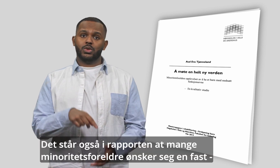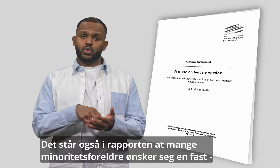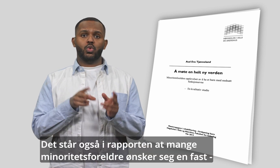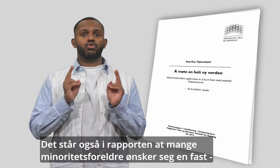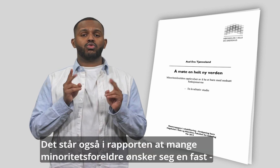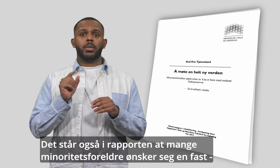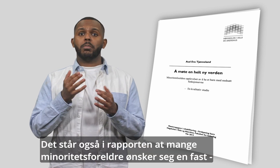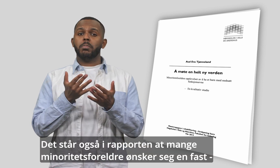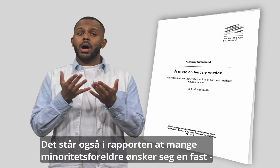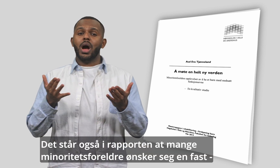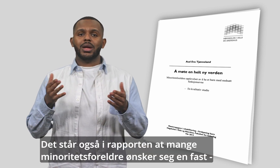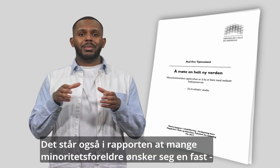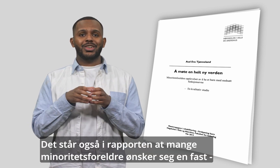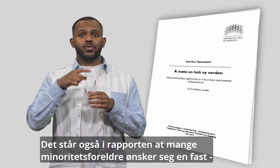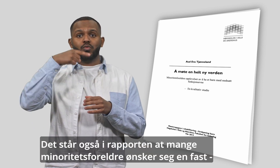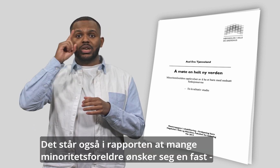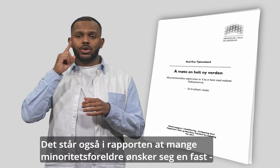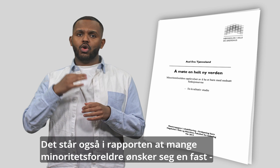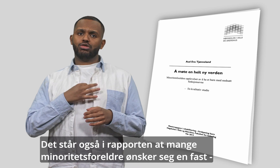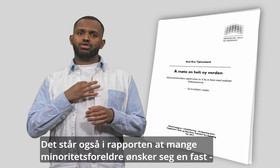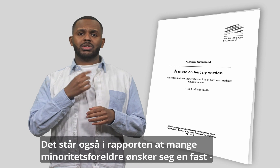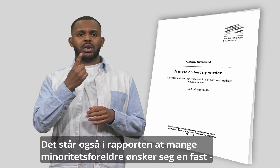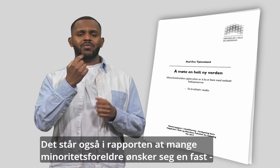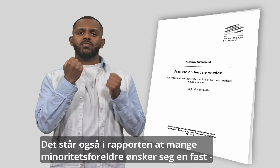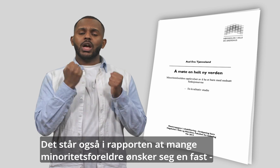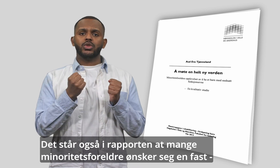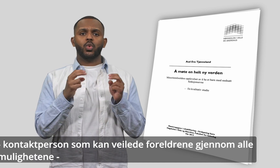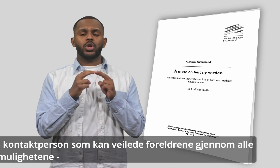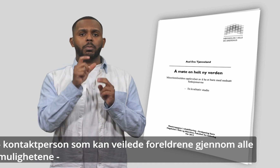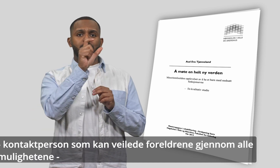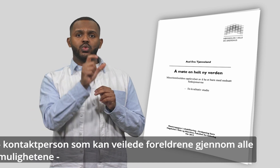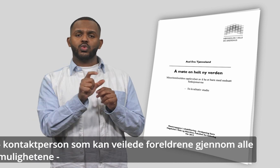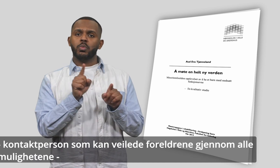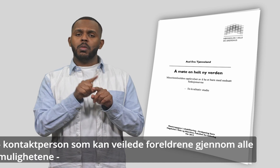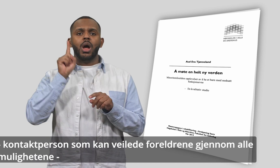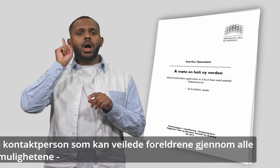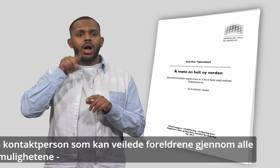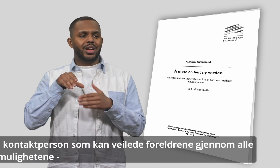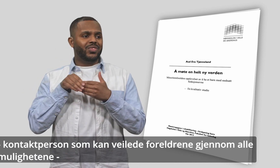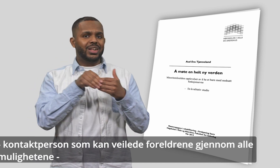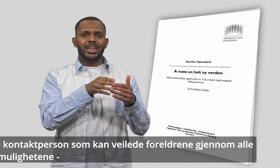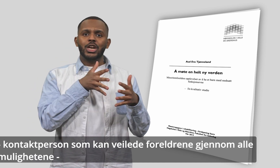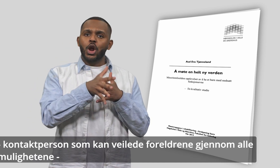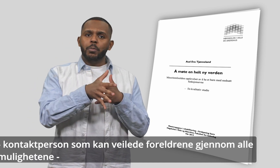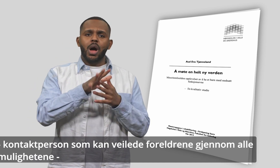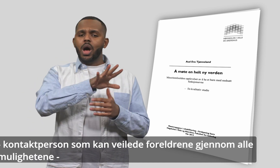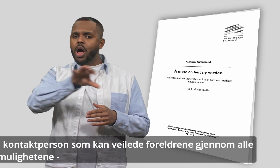5. står også i rapporten at mange minoritetsforeldre ønsker seg en fast kontaktperson som kan veilede foreldrene gjennom alle mulighetene.